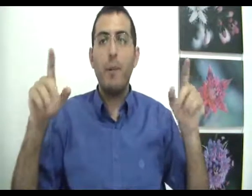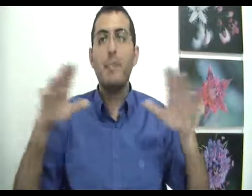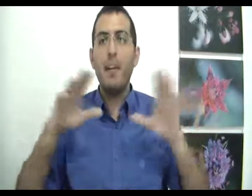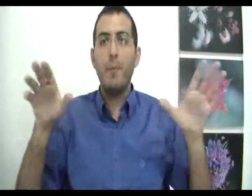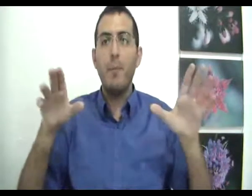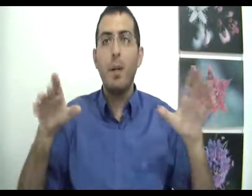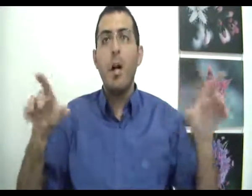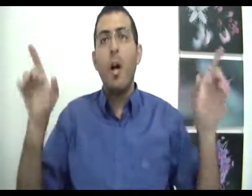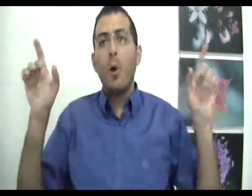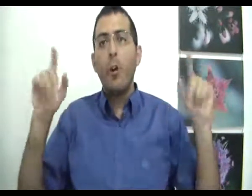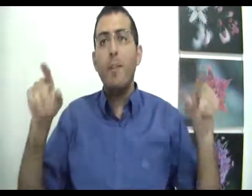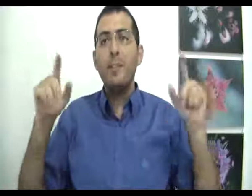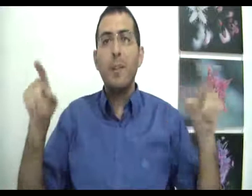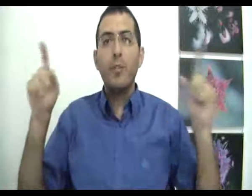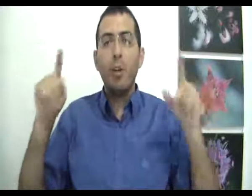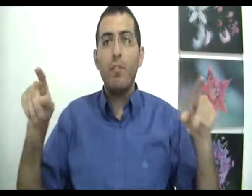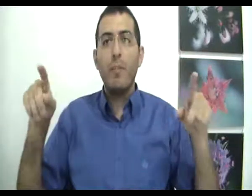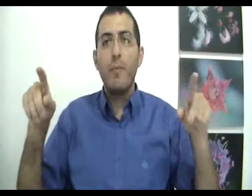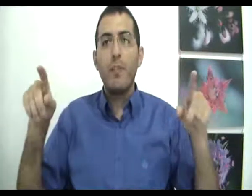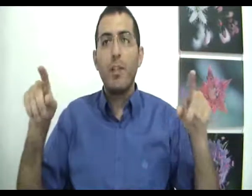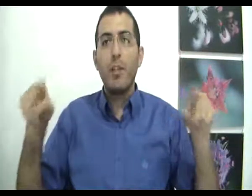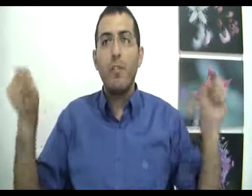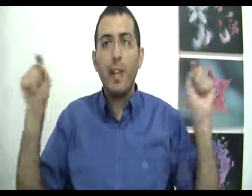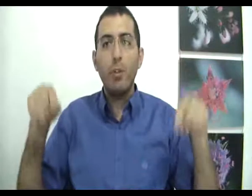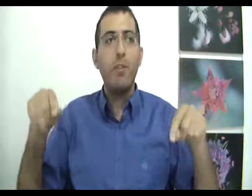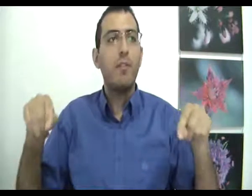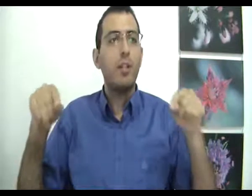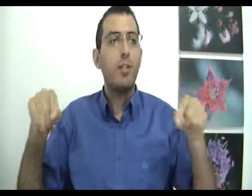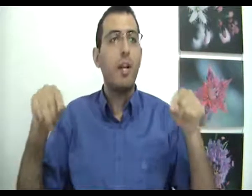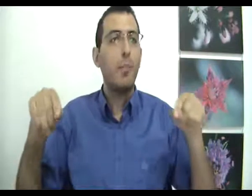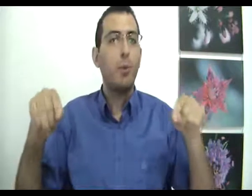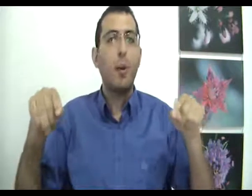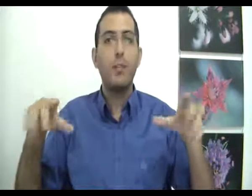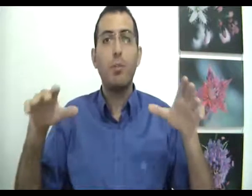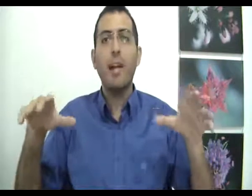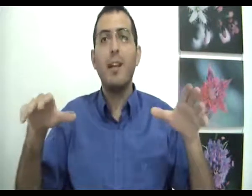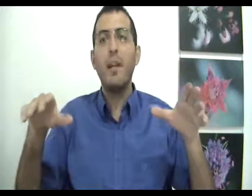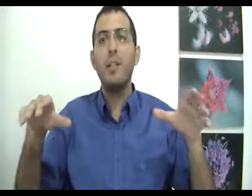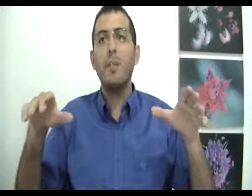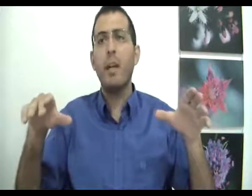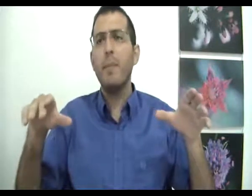פעם, הוא לא מספיק טוב כפי הטוב שיש לך באותו רגע. זאת אומרת, ארבעי אנשים אומרים,